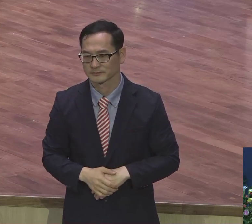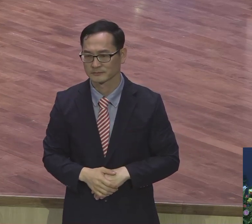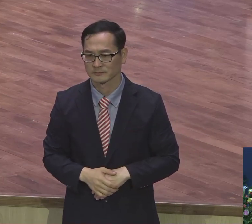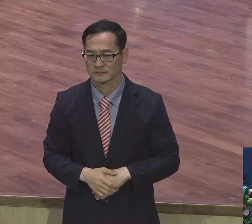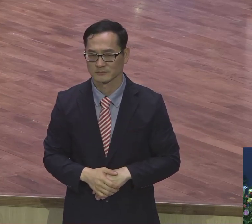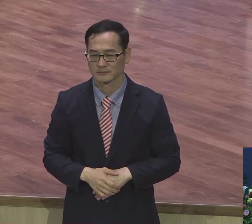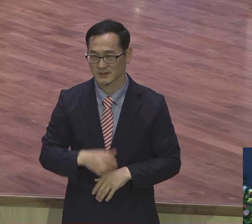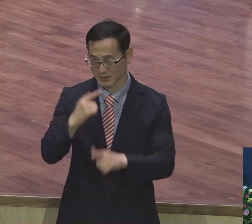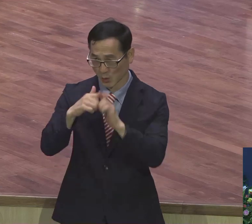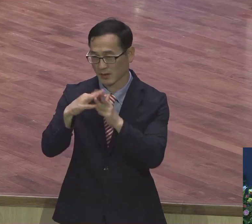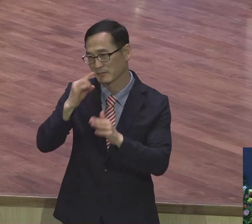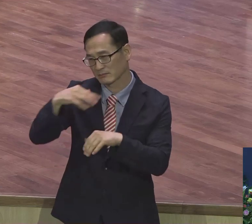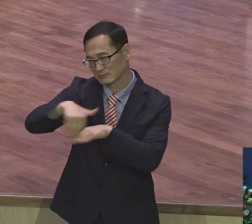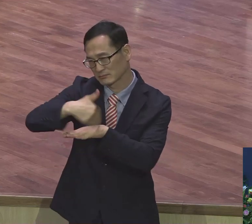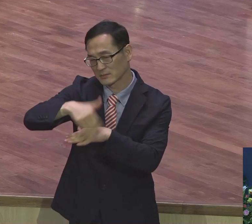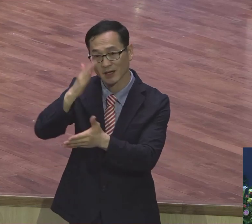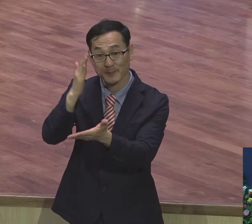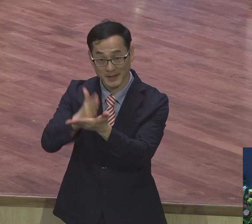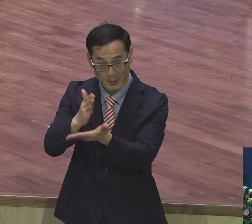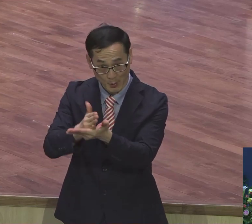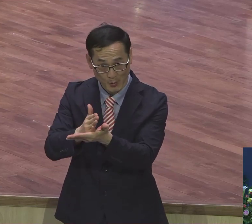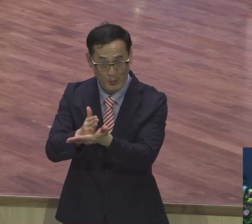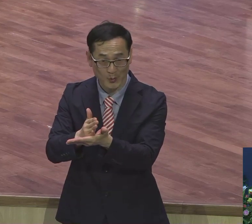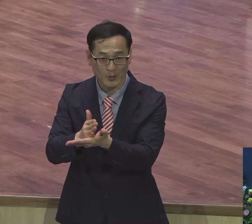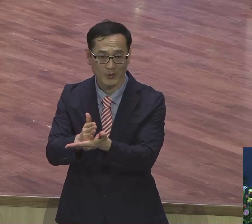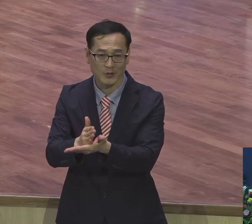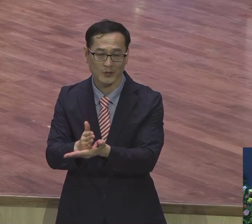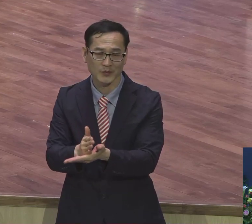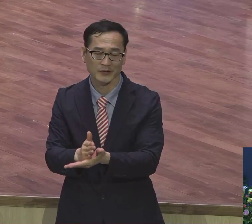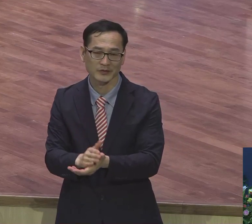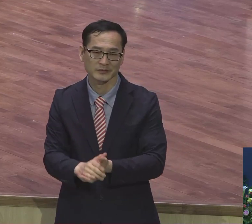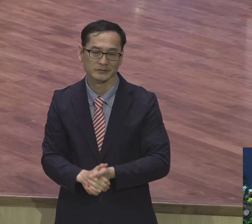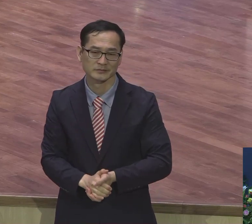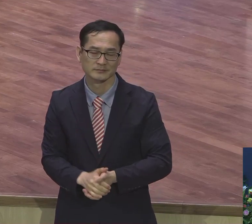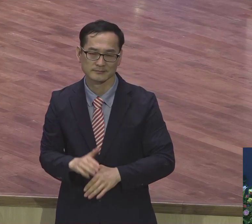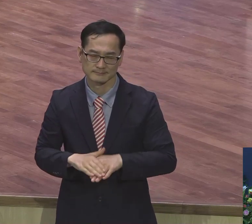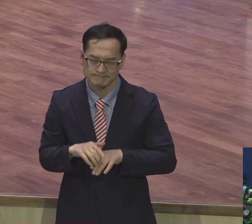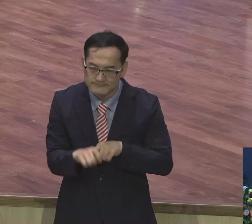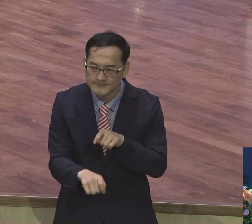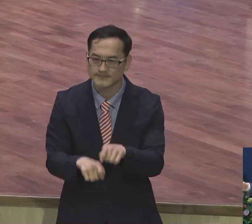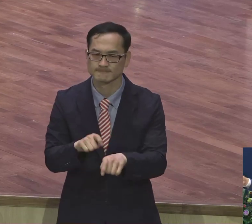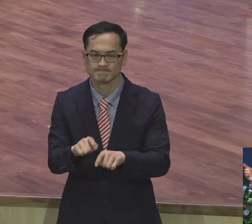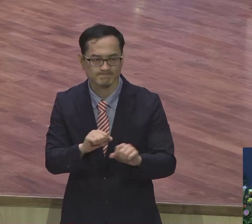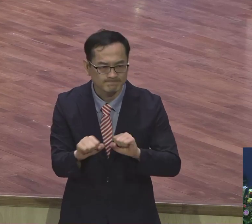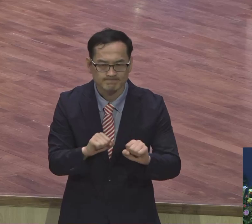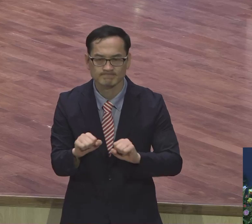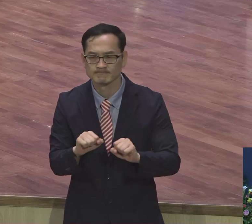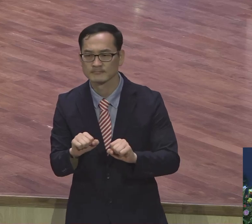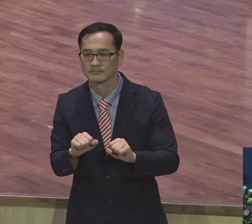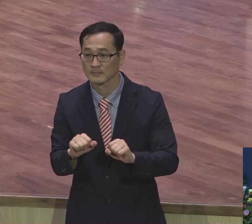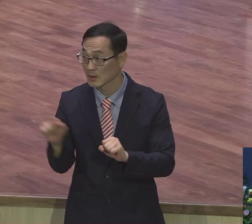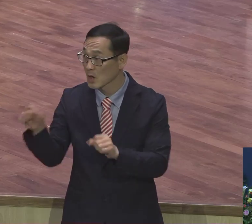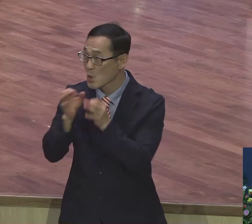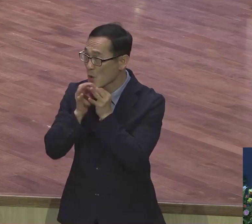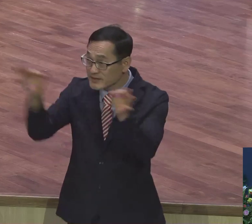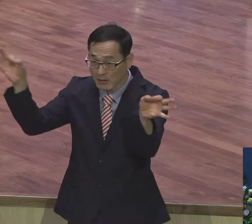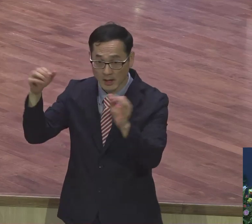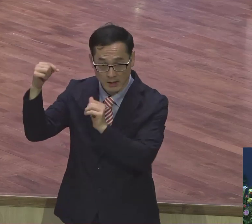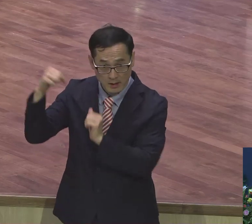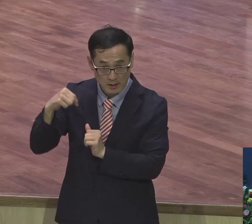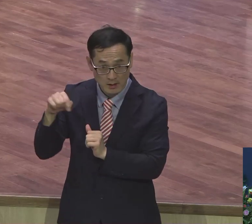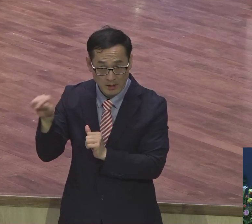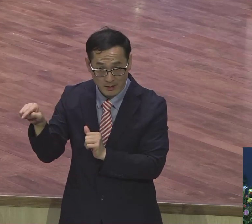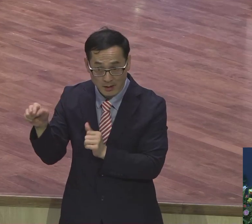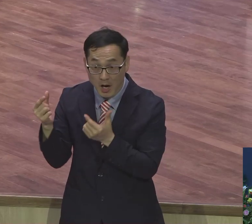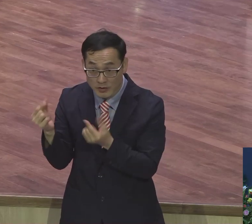기독교 종교생활 막연하게 하지 말고 좀 실감나게 뭐랍니까? 외쳐라 하잖아요. 그 정도로